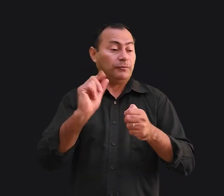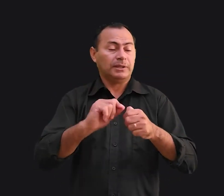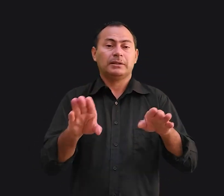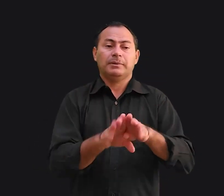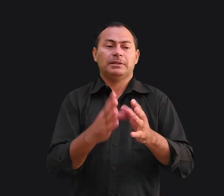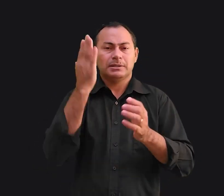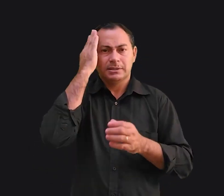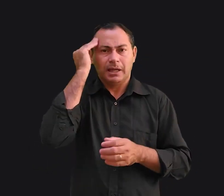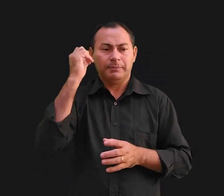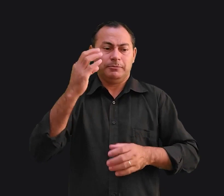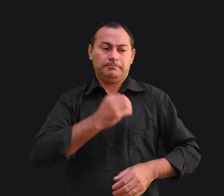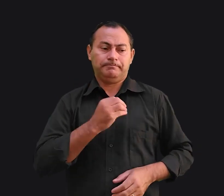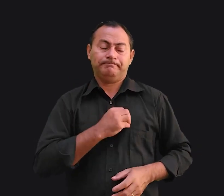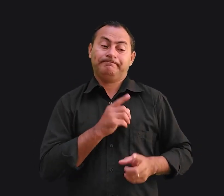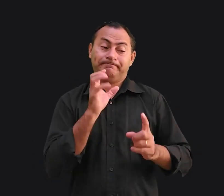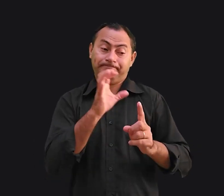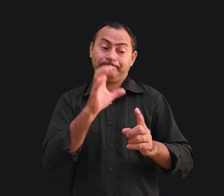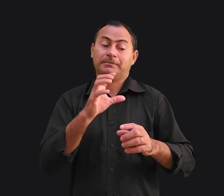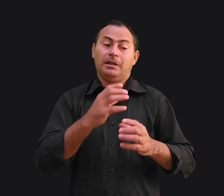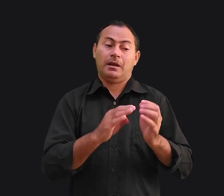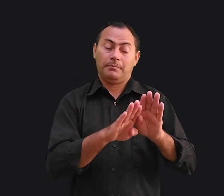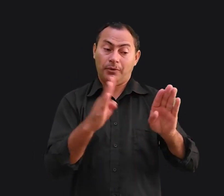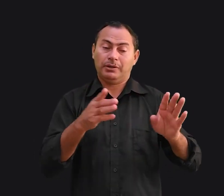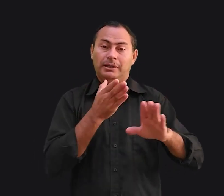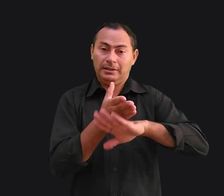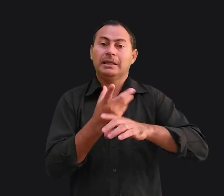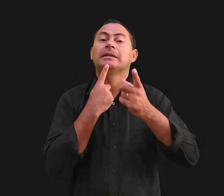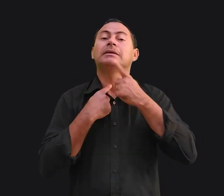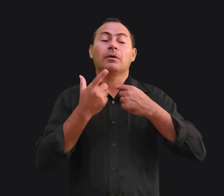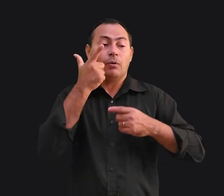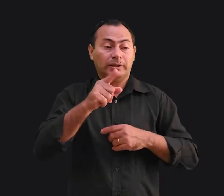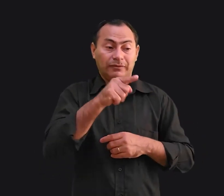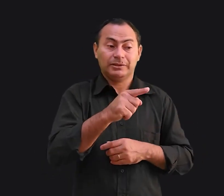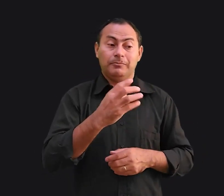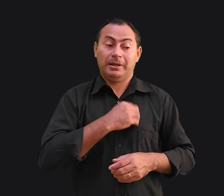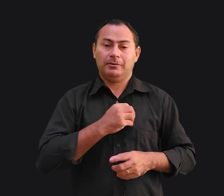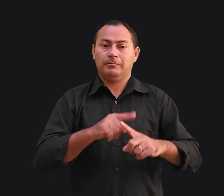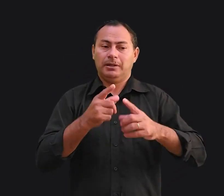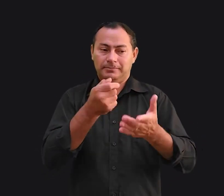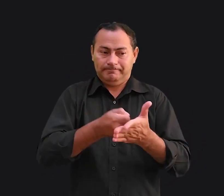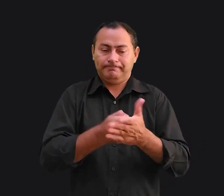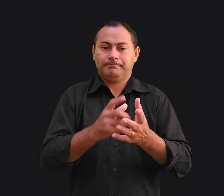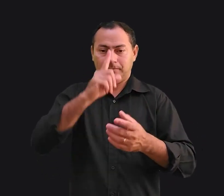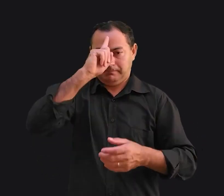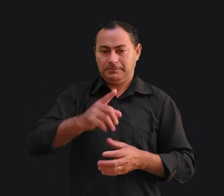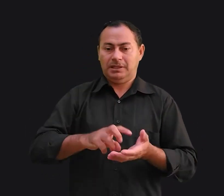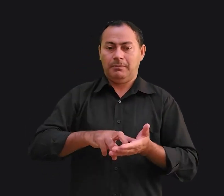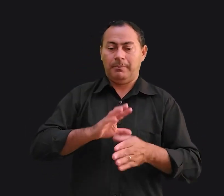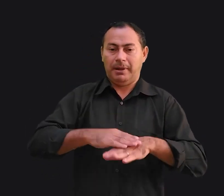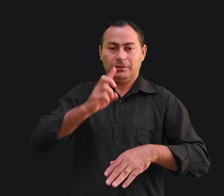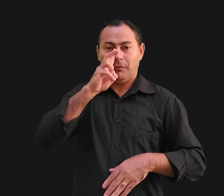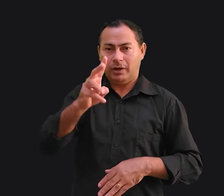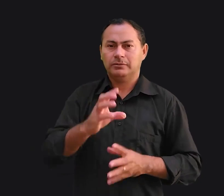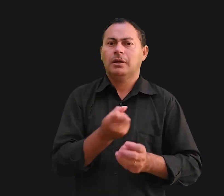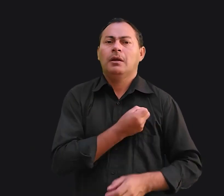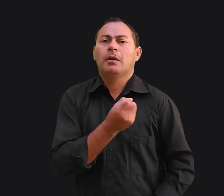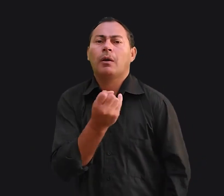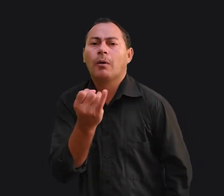fizer, saiba que o pecado o ameaça a porta. Ele deseja conquistá-lo, mas você deve dominá-lo. Muitas pessoas vivem